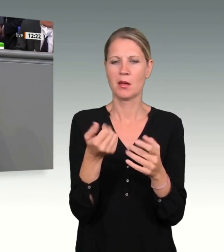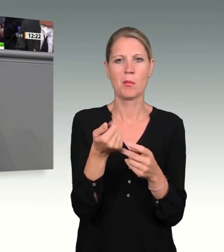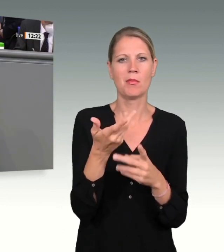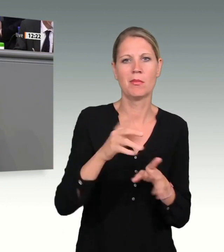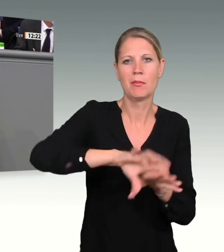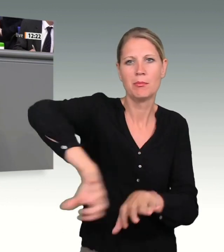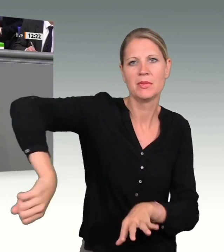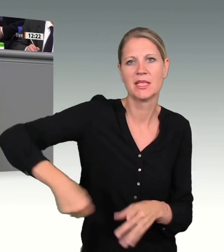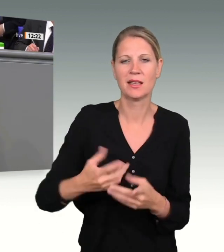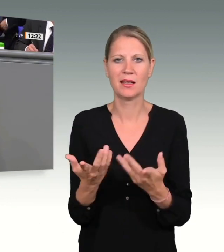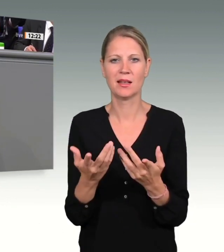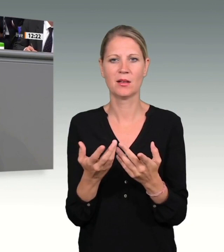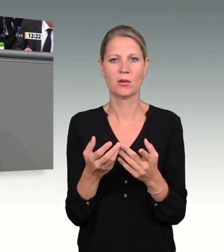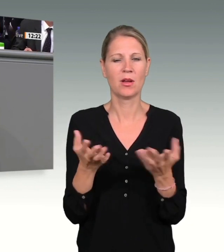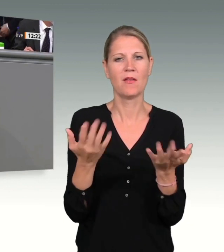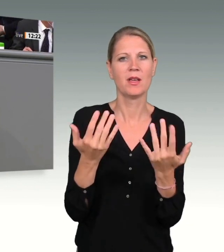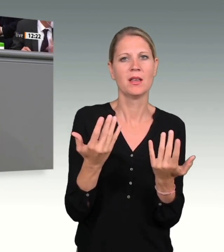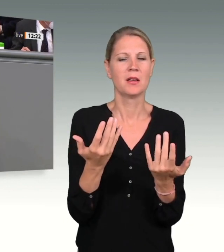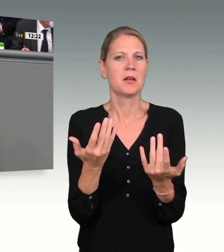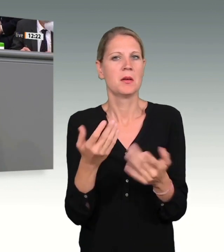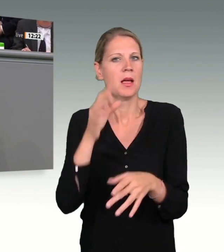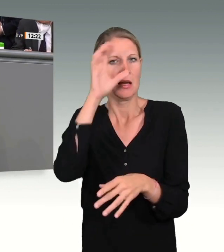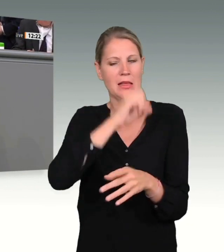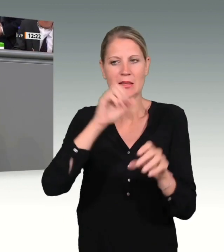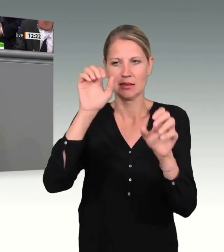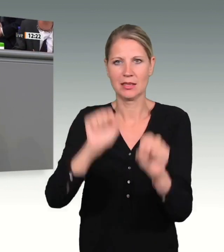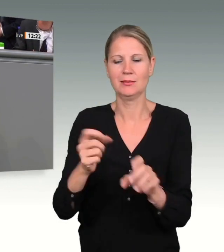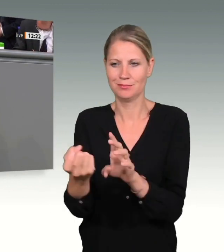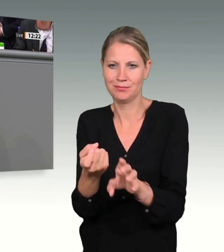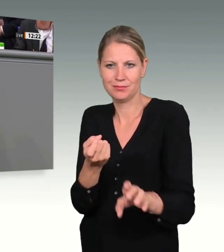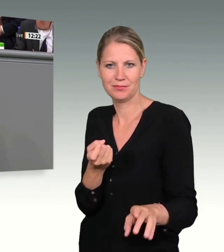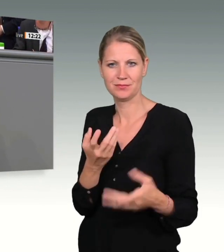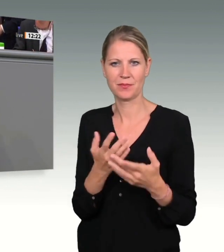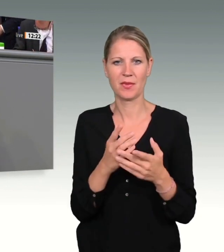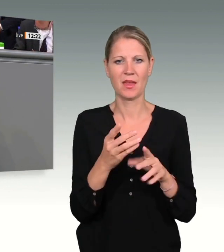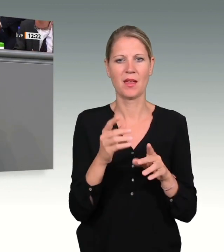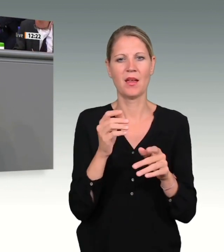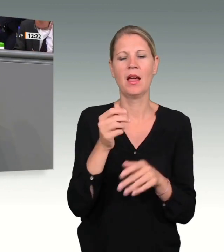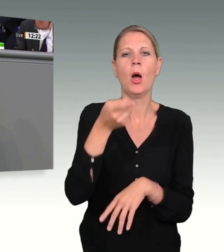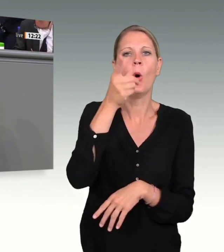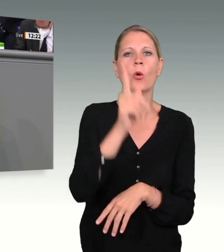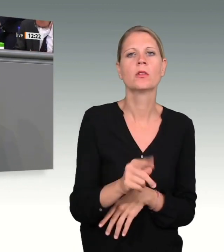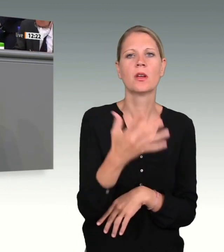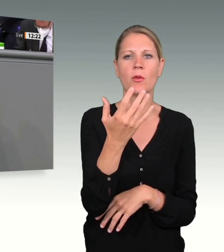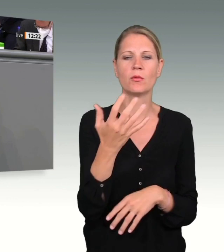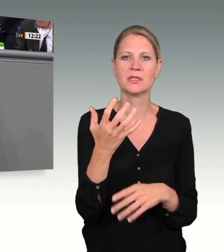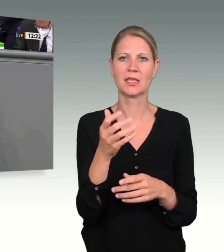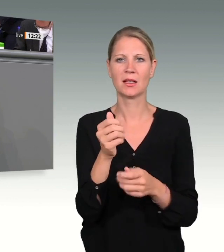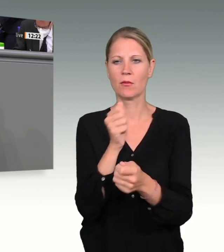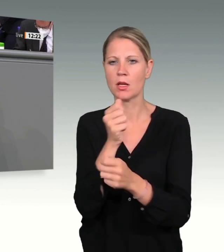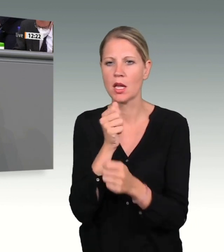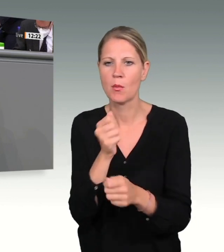sind. Über den Ertrag von fast 150 Vernehmungen und 450 Stunden Beweisaufnahme haben wir einen